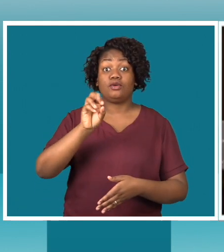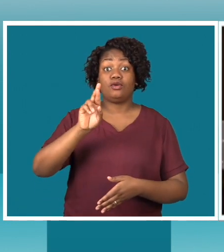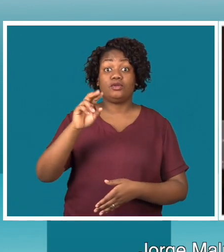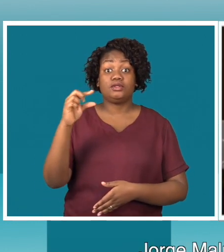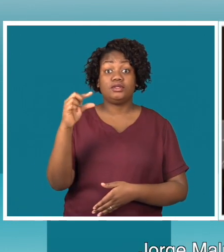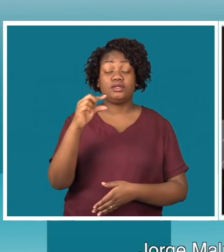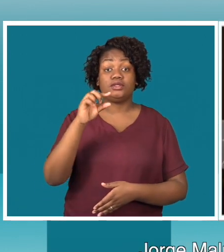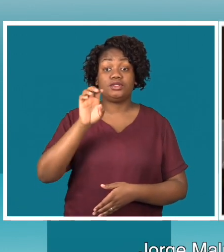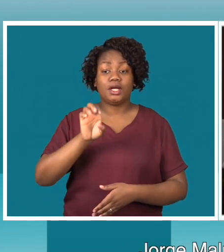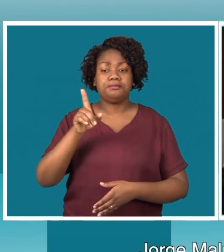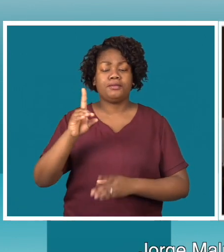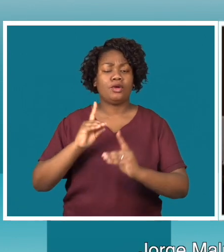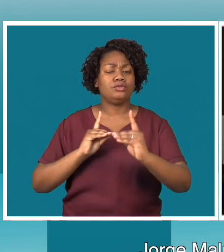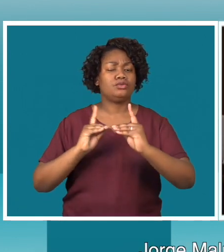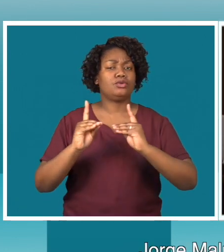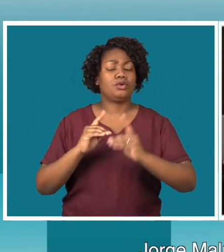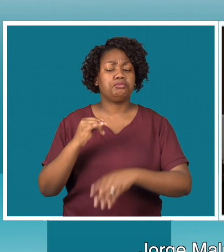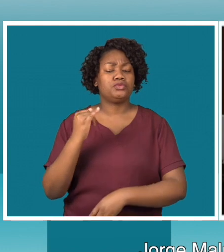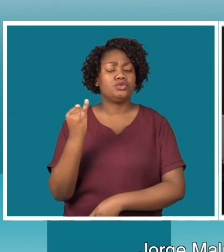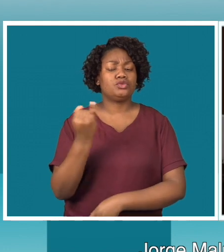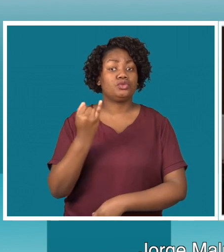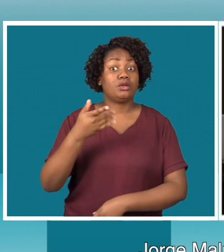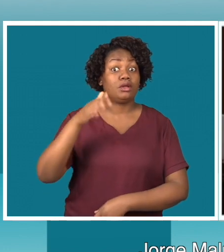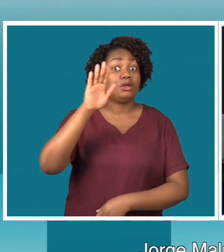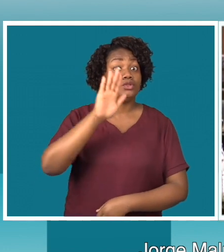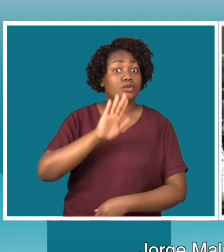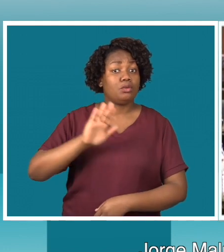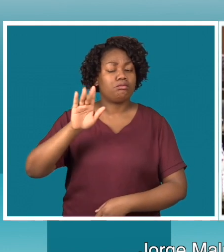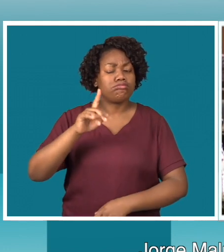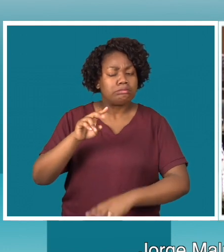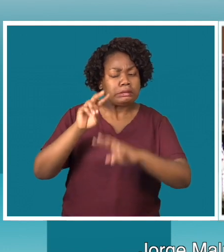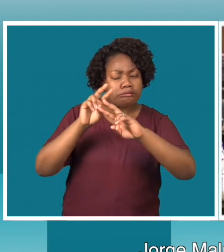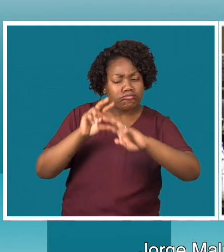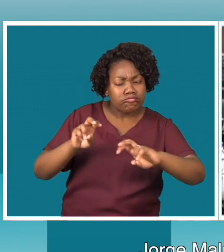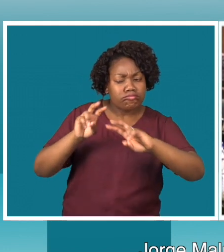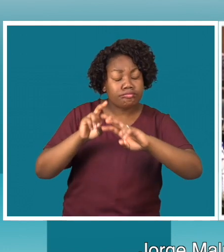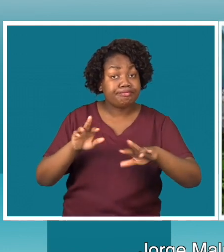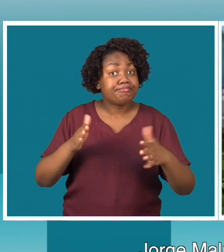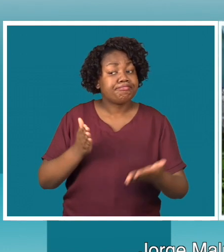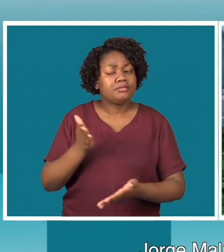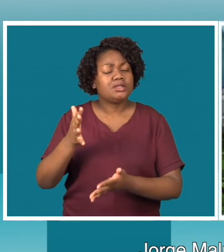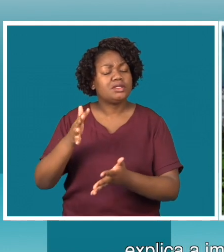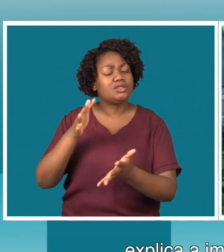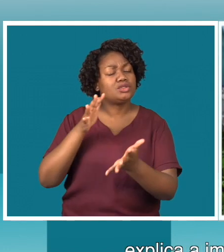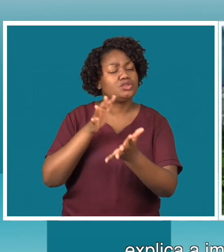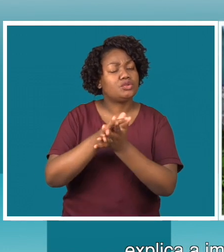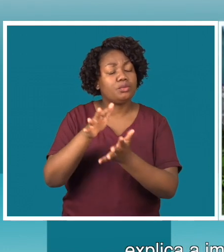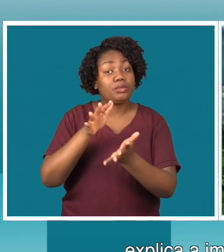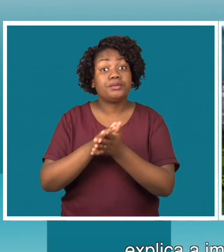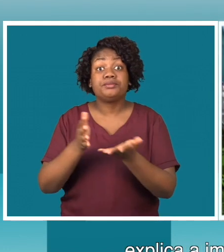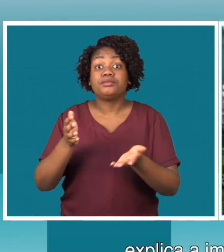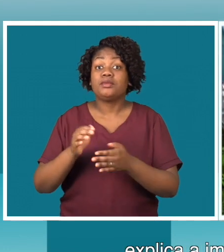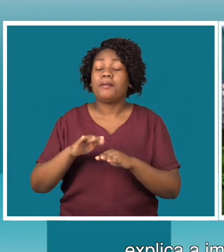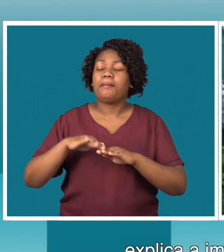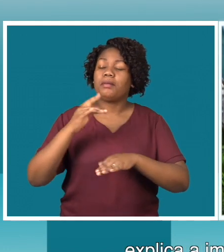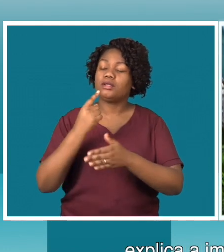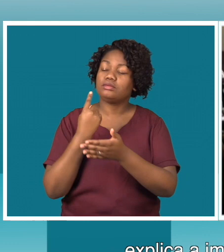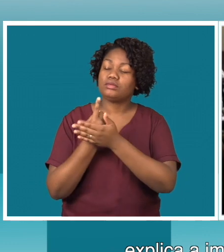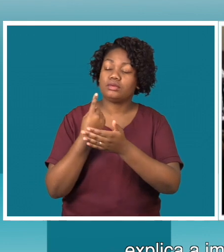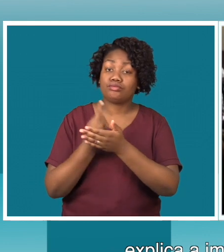Jorge Mafuca, diretor do Instituto Nacional de Investigação Pesqueira, explicou a importância da preservação do mar para a